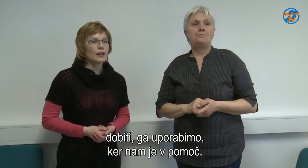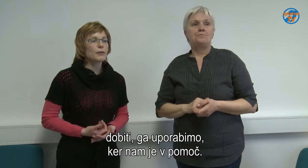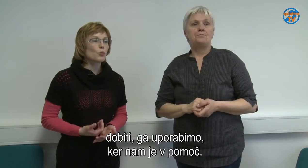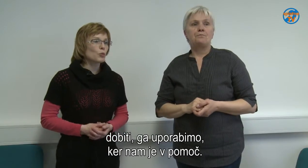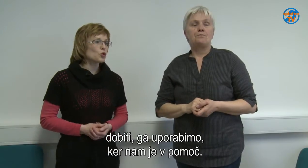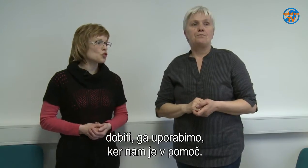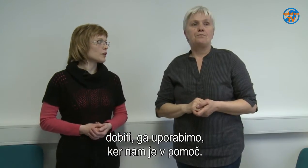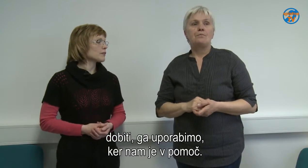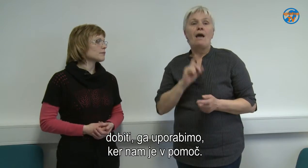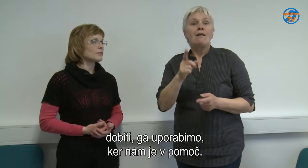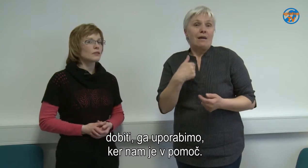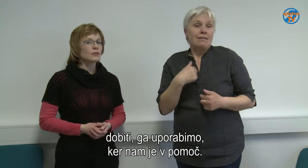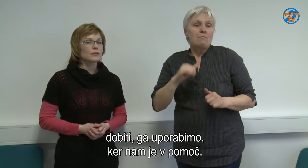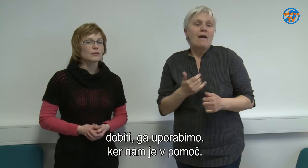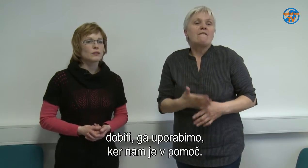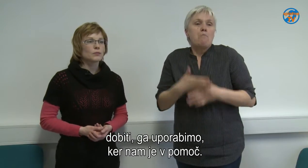Ker nam je v pomoč.